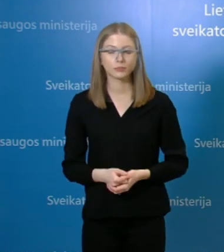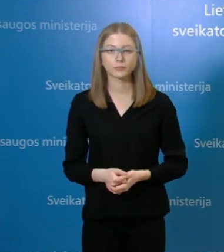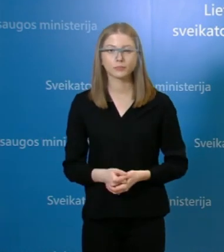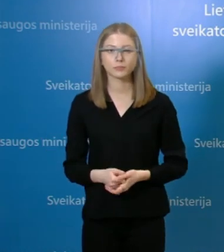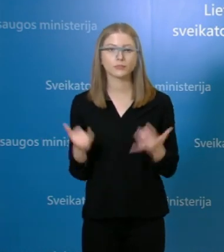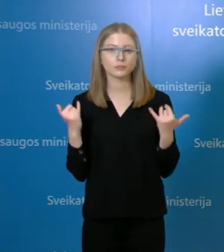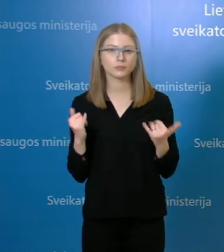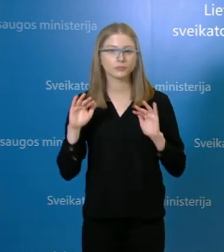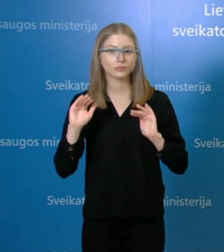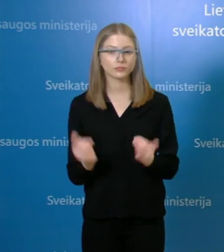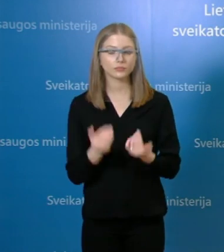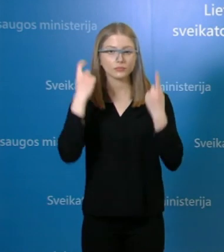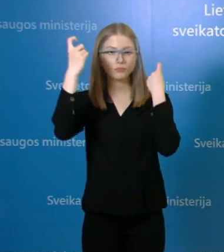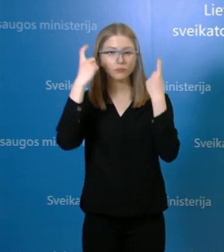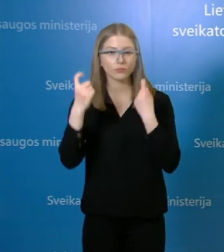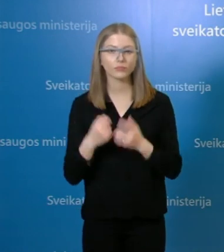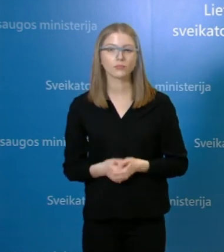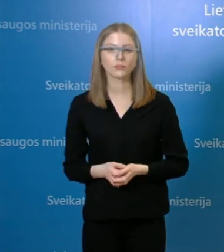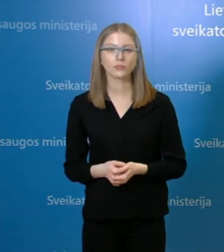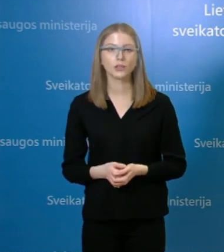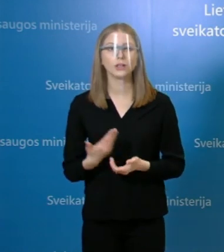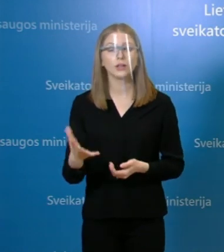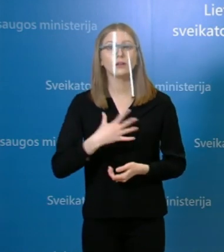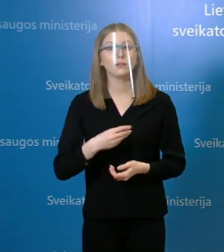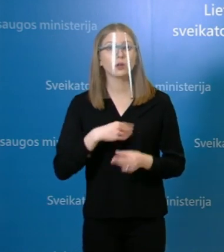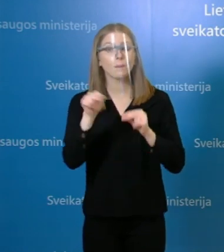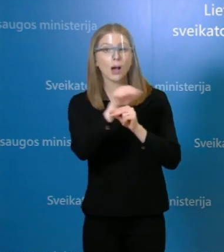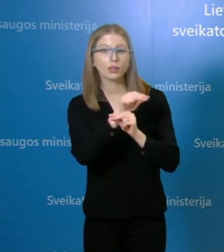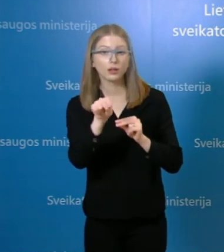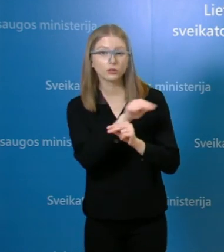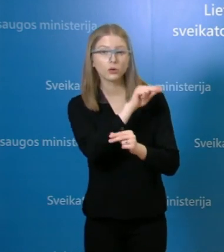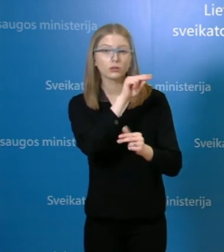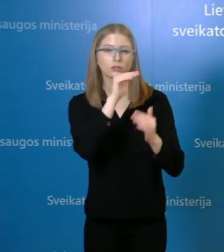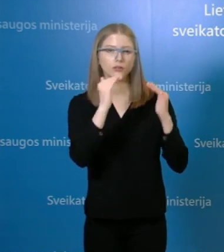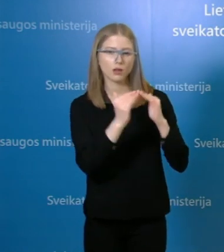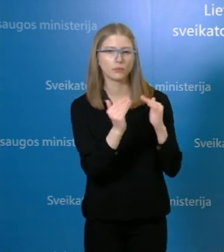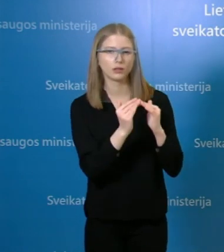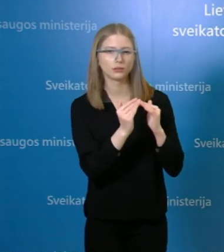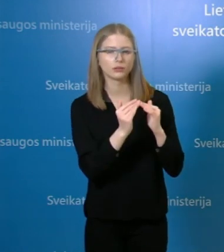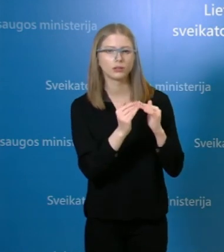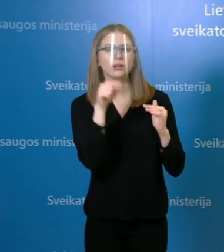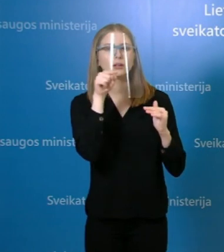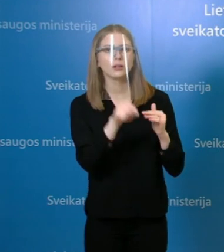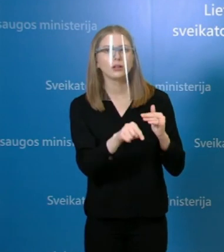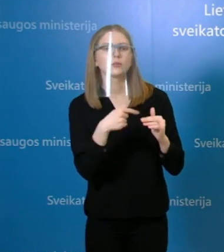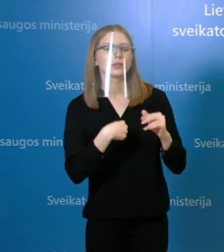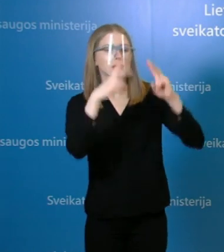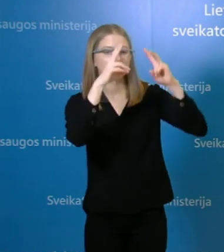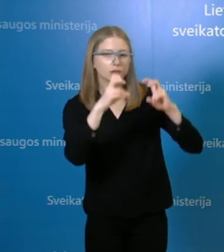noriu apžvelgti situaciją Vilniaus pataisos namuose, kadangi vakar minėjau, kad yra vykdoma šio židinio epidemiologinė diagnostika, tai